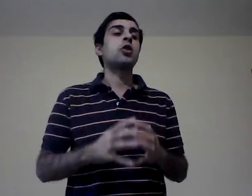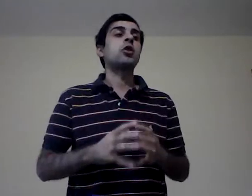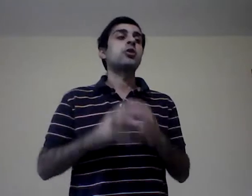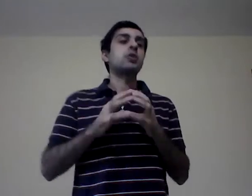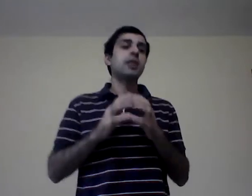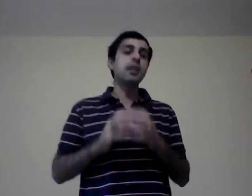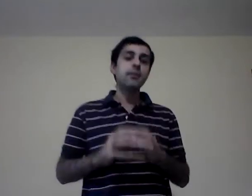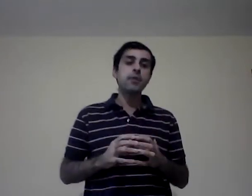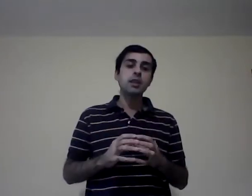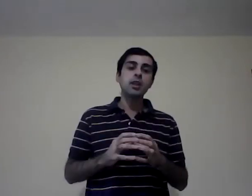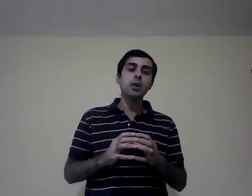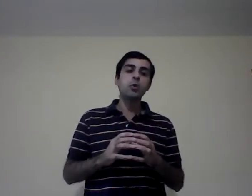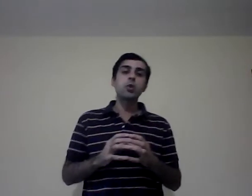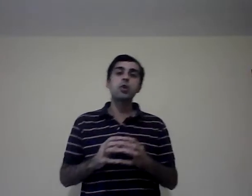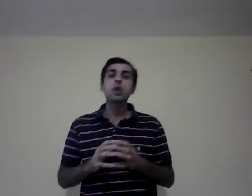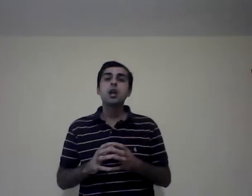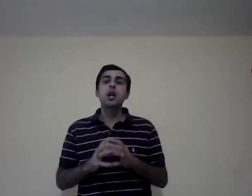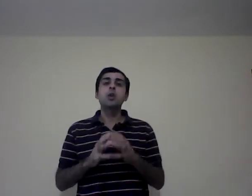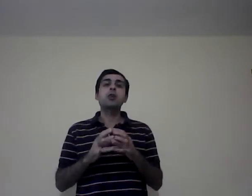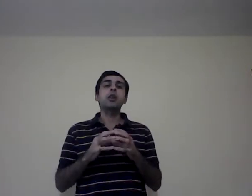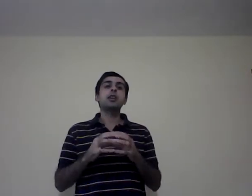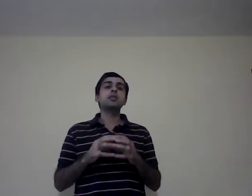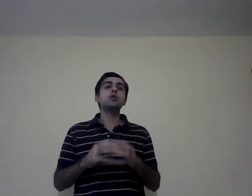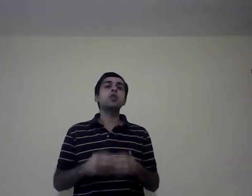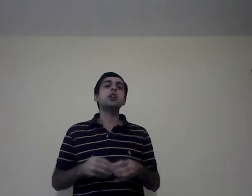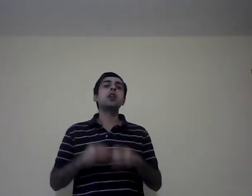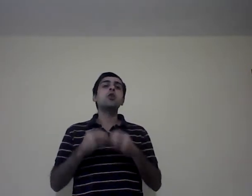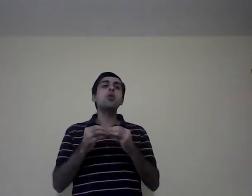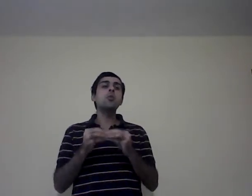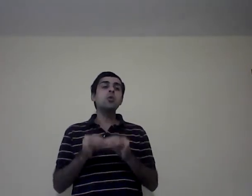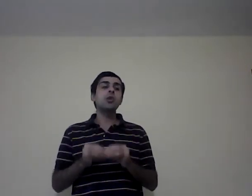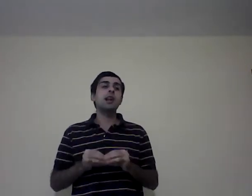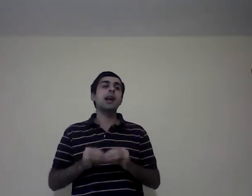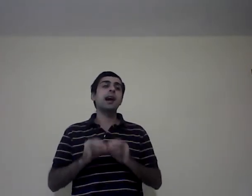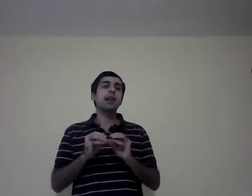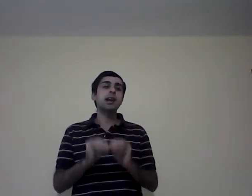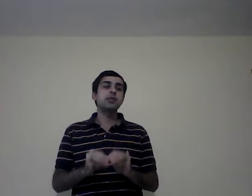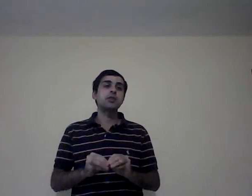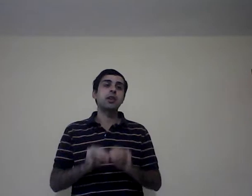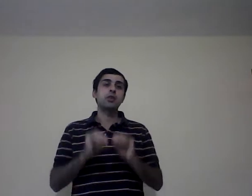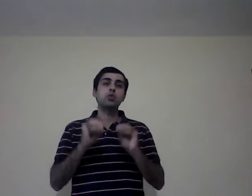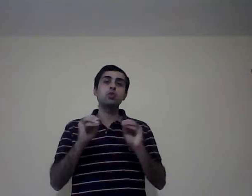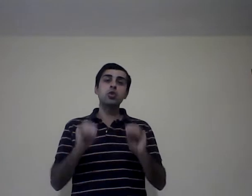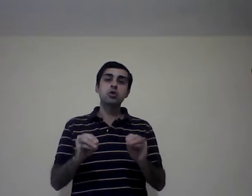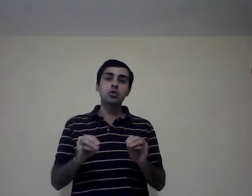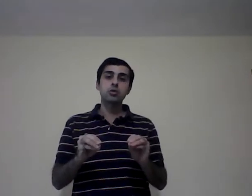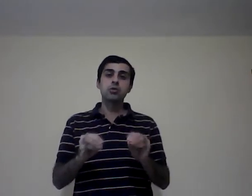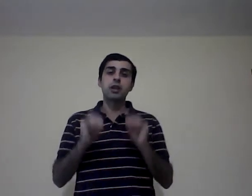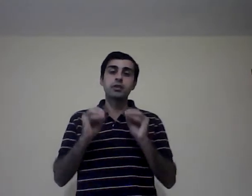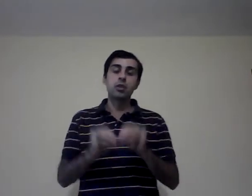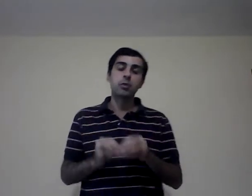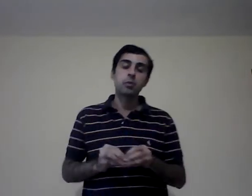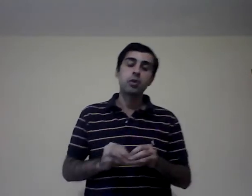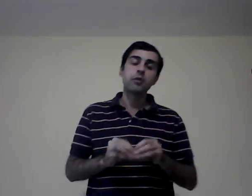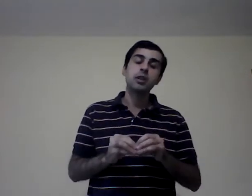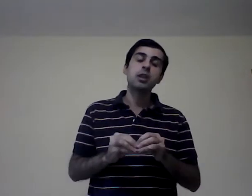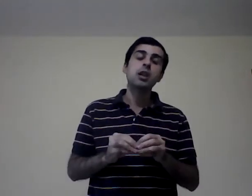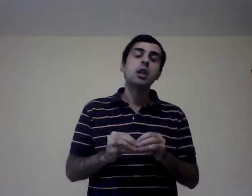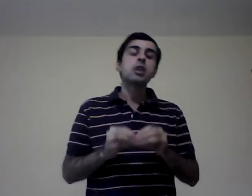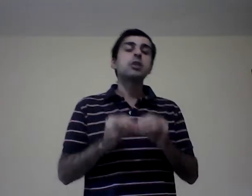sin fines de lucro es una organización que no busca la ganancia de sus socios. Así lo podemos definir, sino